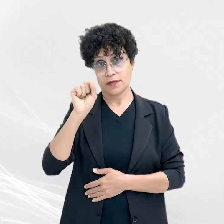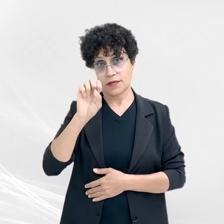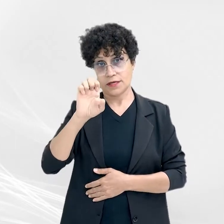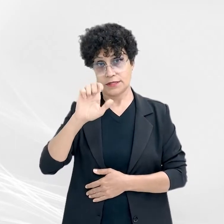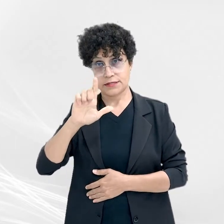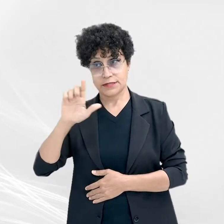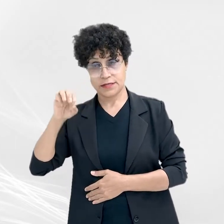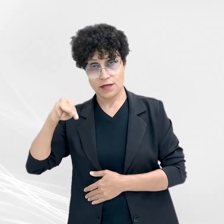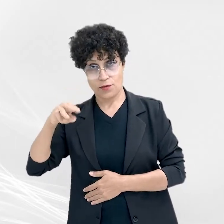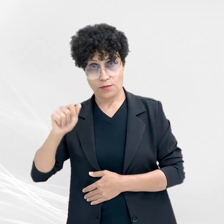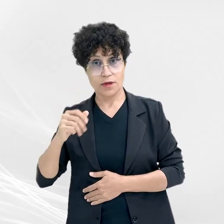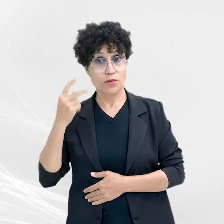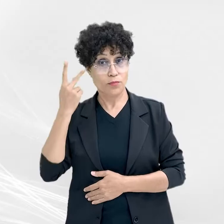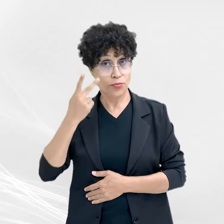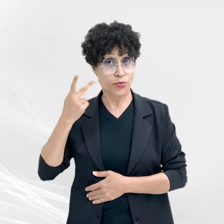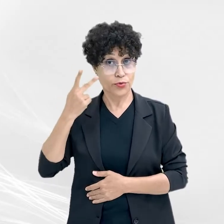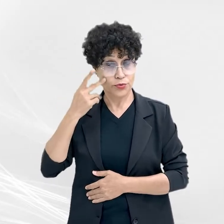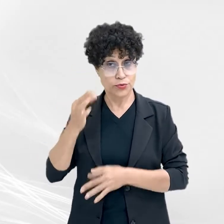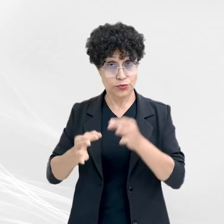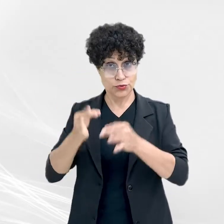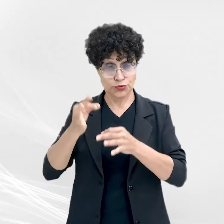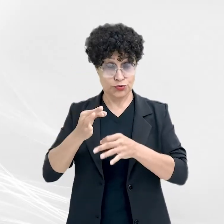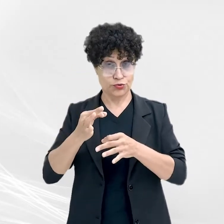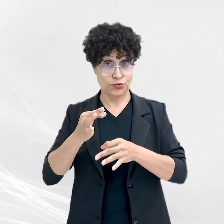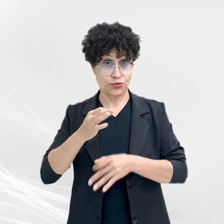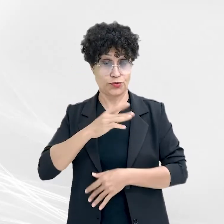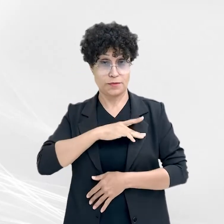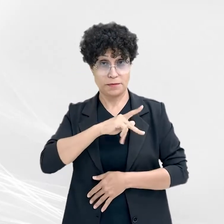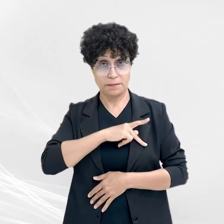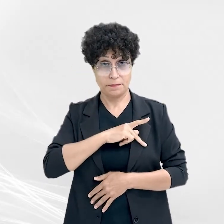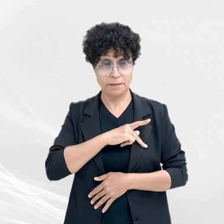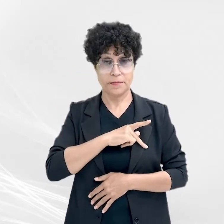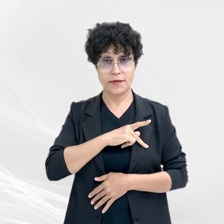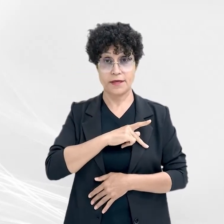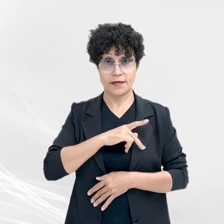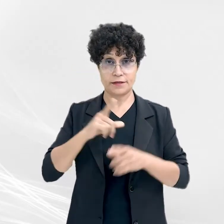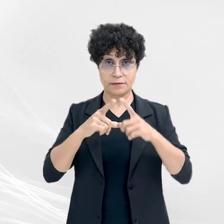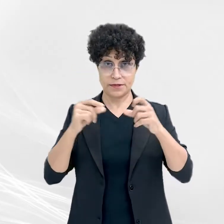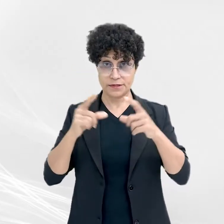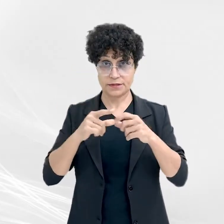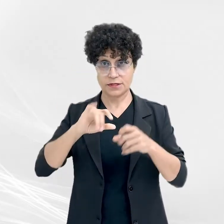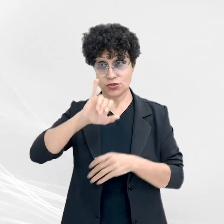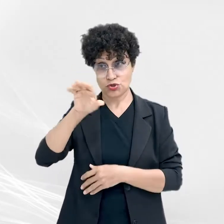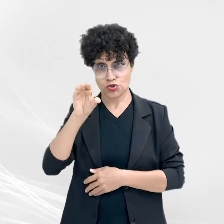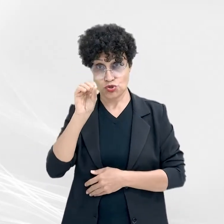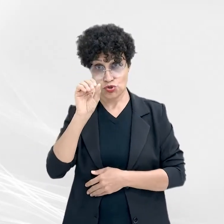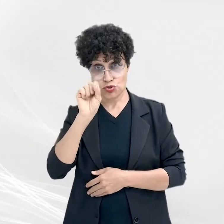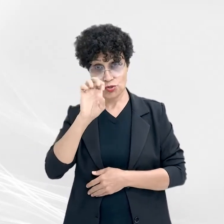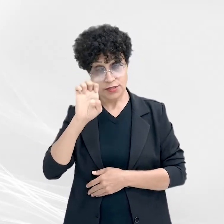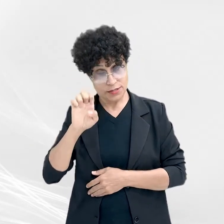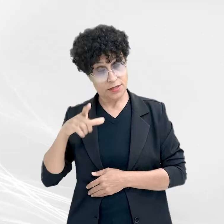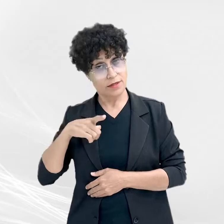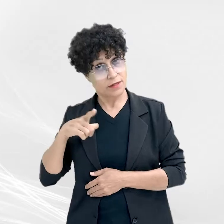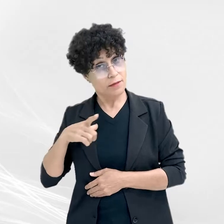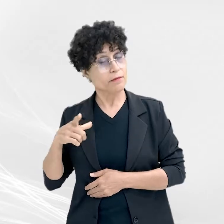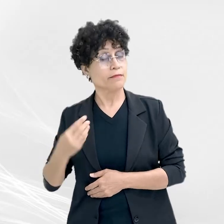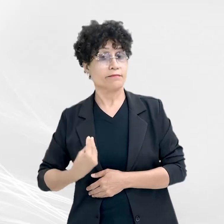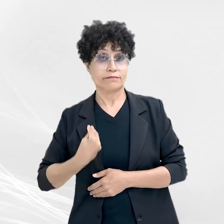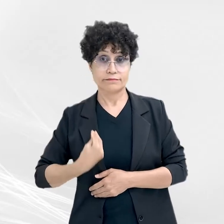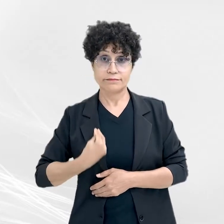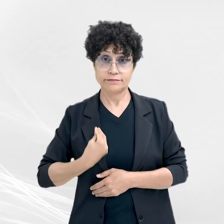O Procurador de Justiça do MPDFT, José Eduardo Sabo, também esteve presente. As